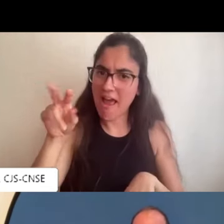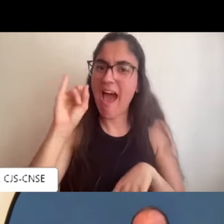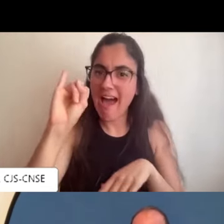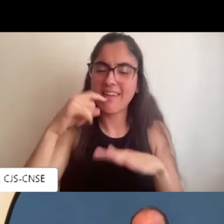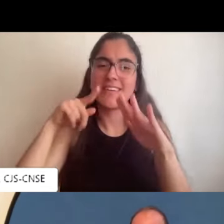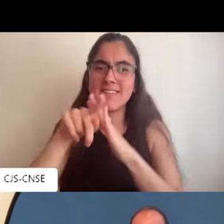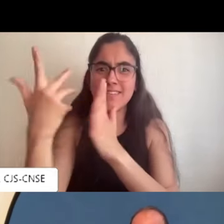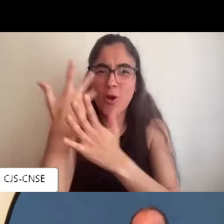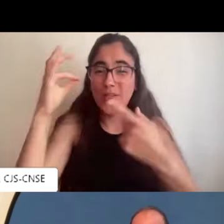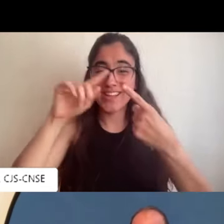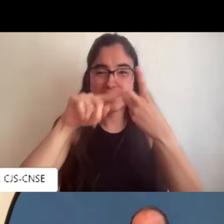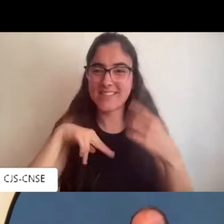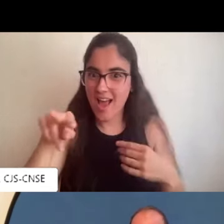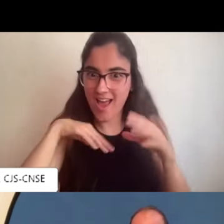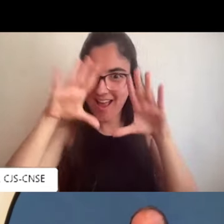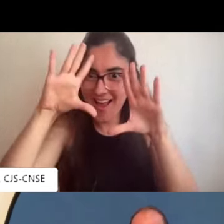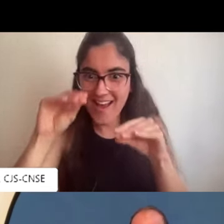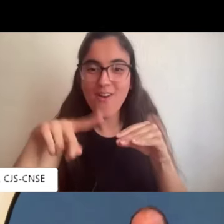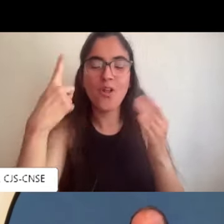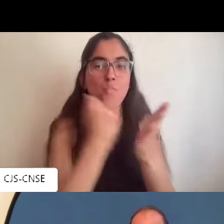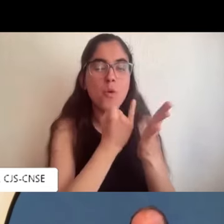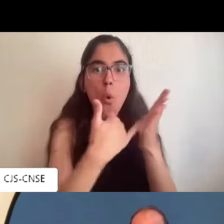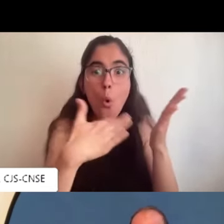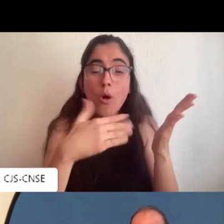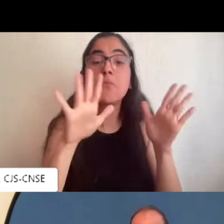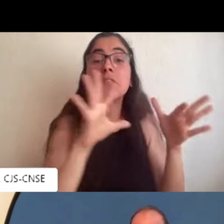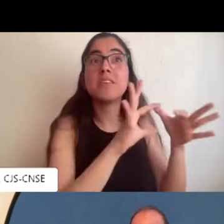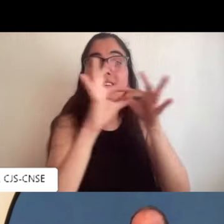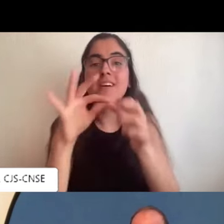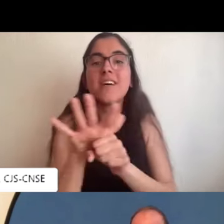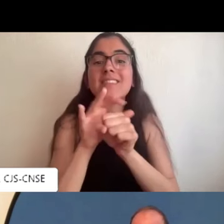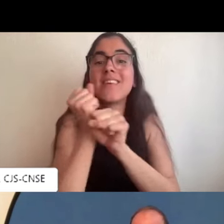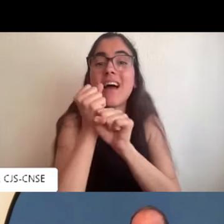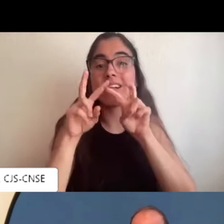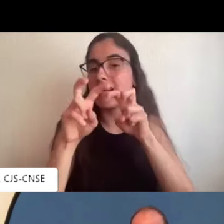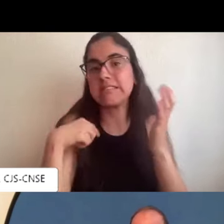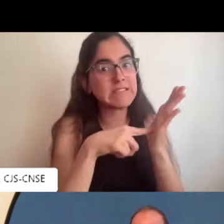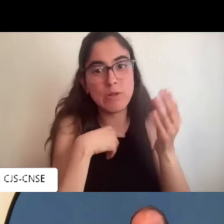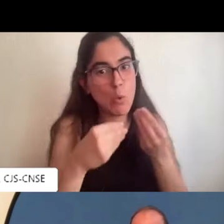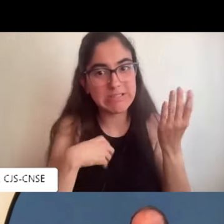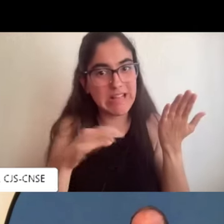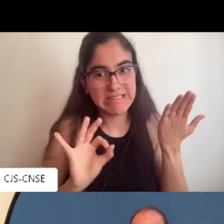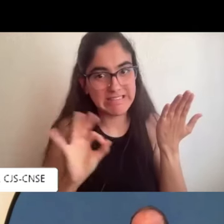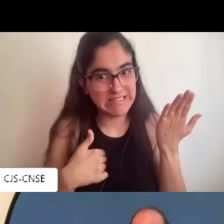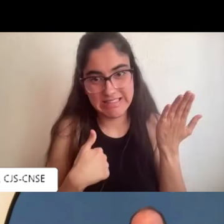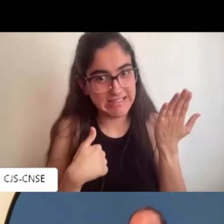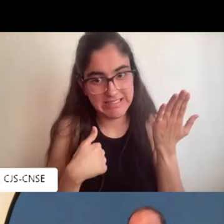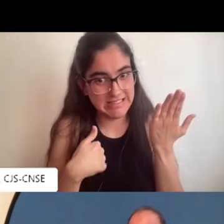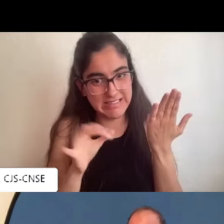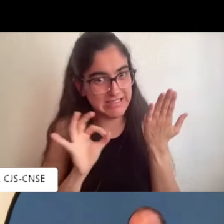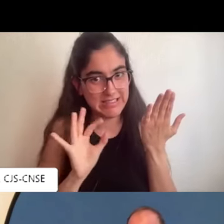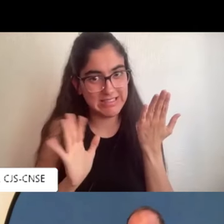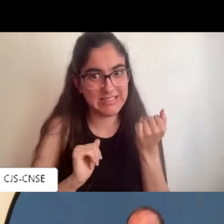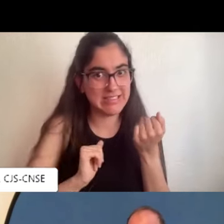concentración me dio una oportunidad de aprender bastantes cosas y me quedé bueno pues alucinada al ver todo lo que te